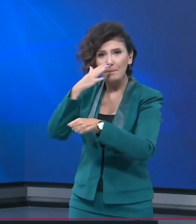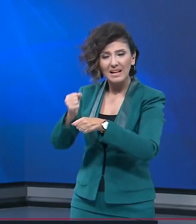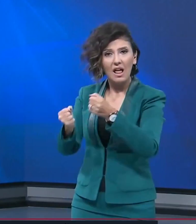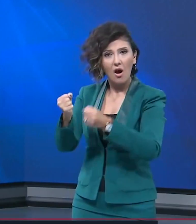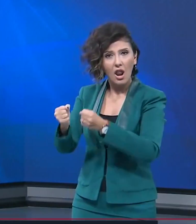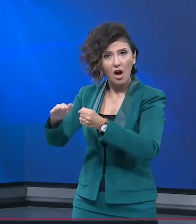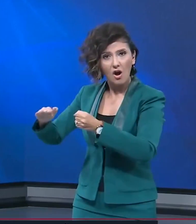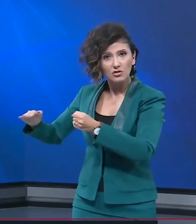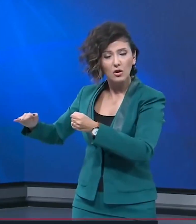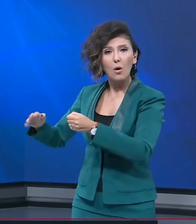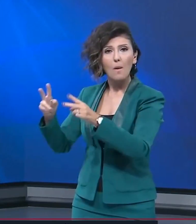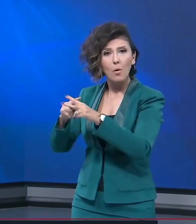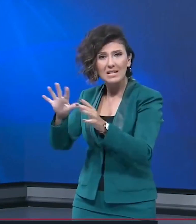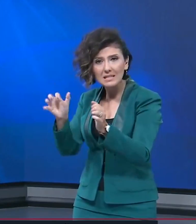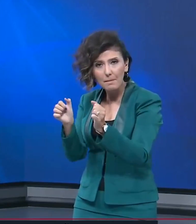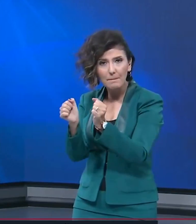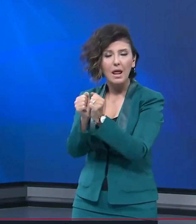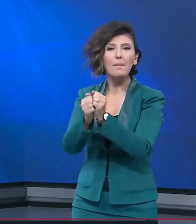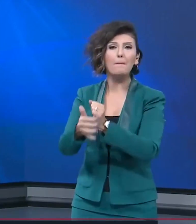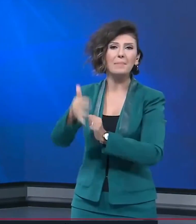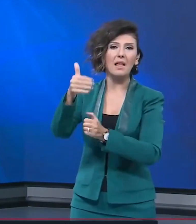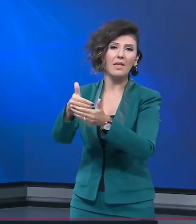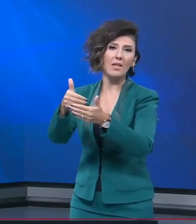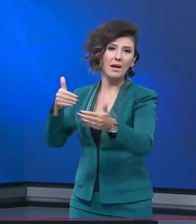araçlar polis eskortluğunda binadan ayrıldı.